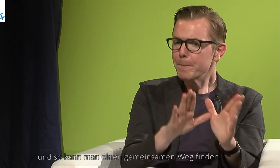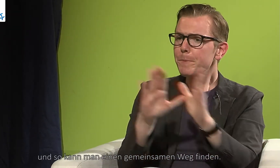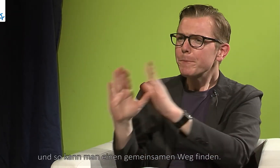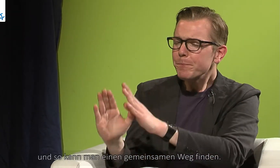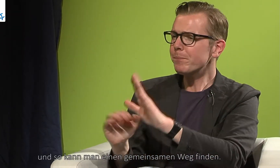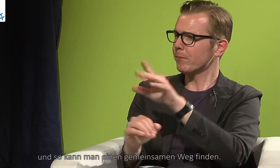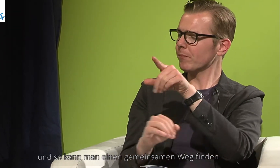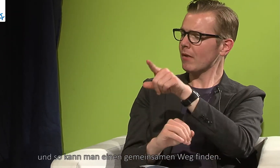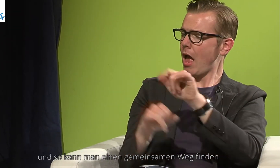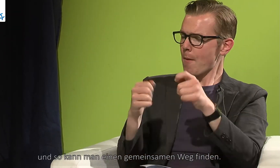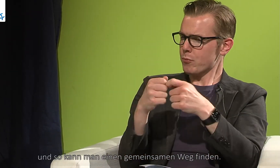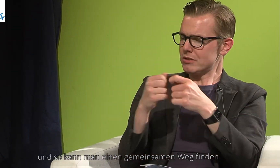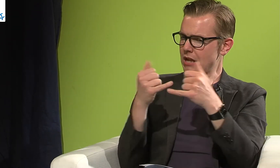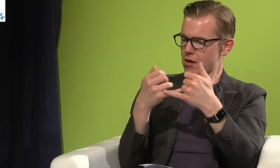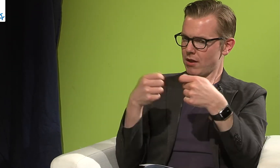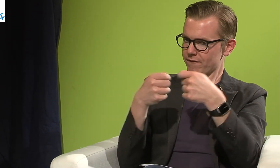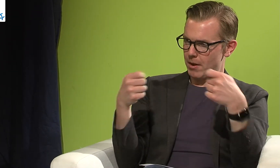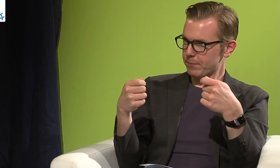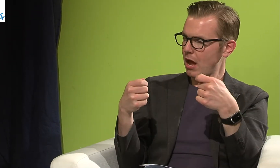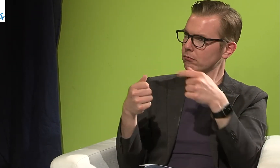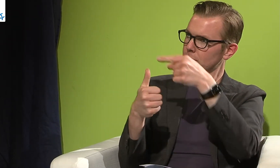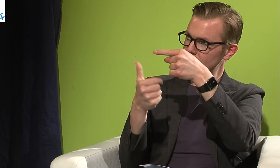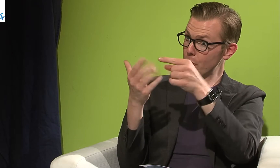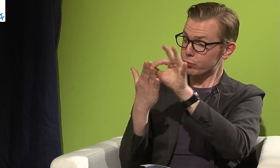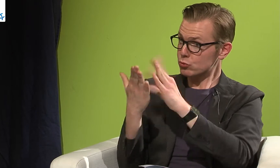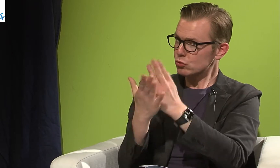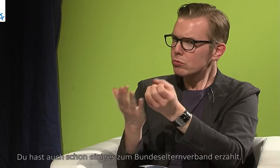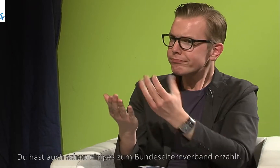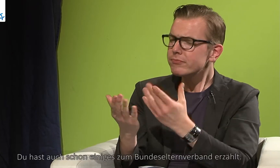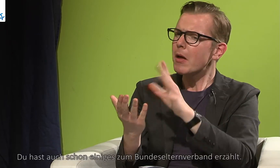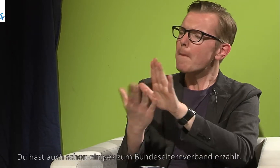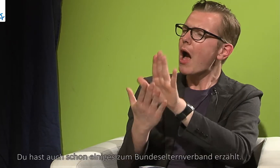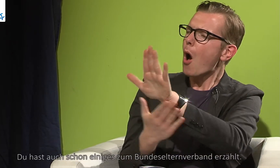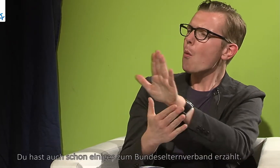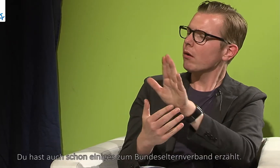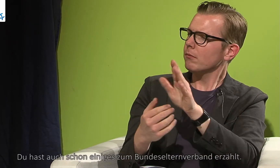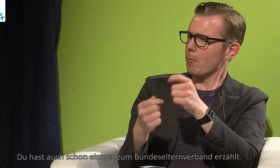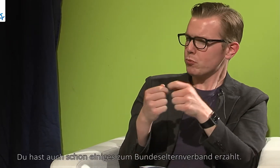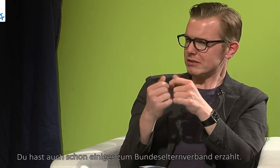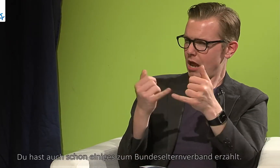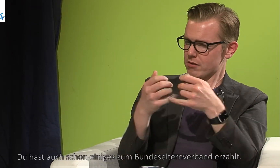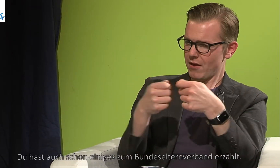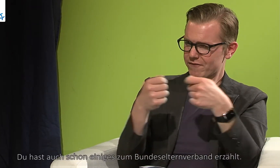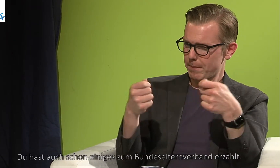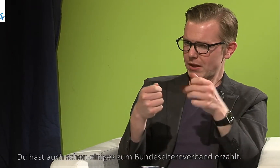man einen gemeinsamen Weg finden. Gut, du hast auch schon einiges zum Bundeselternverband